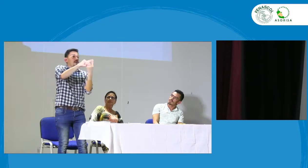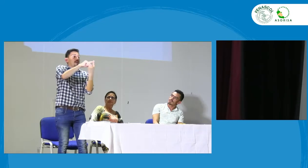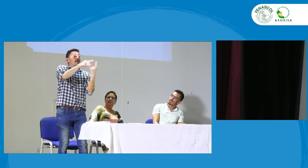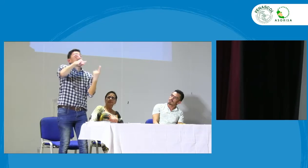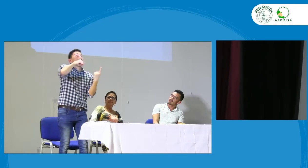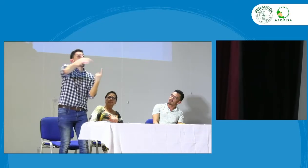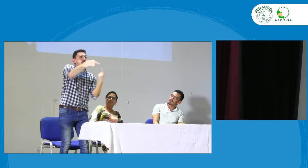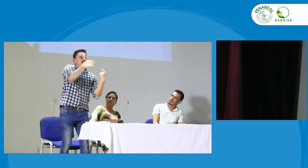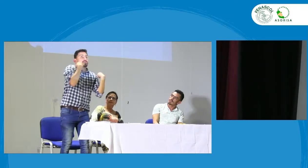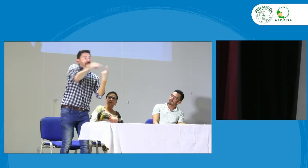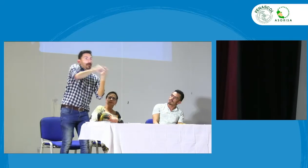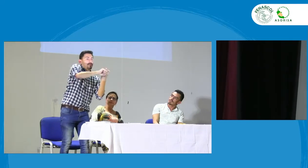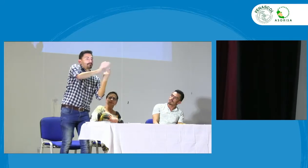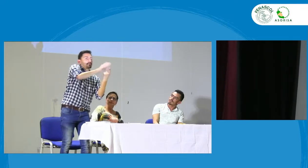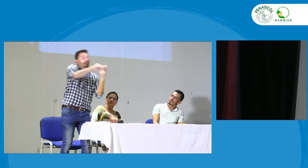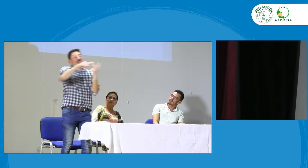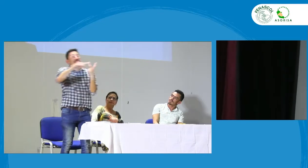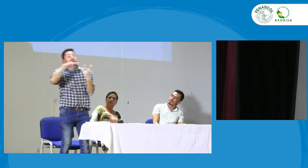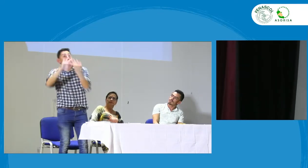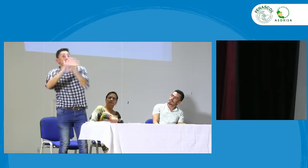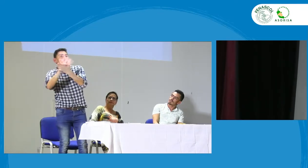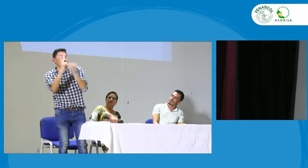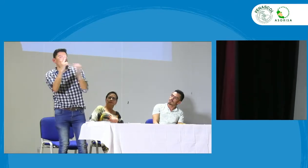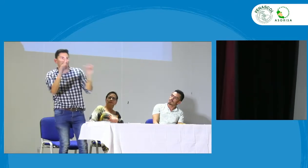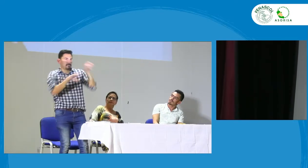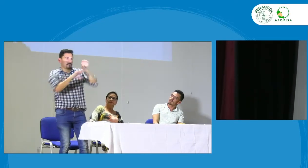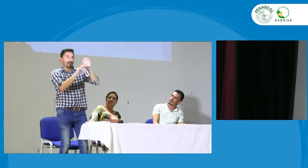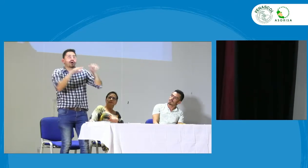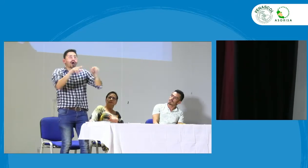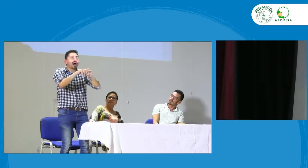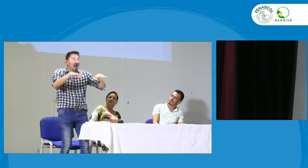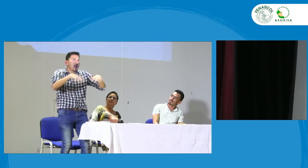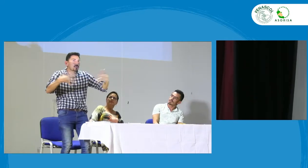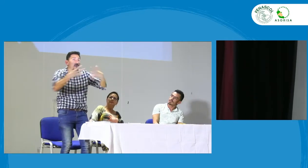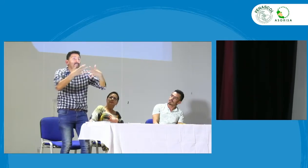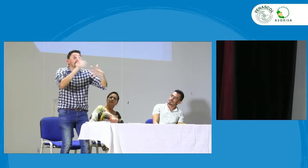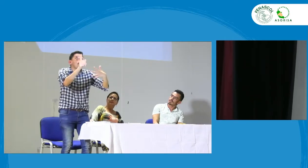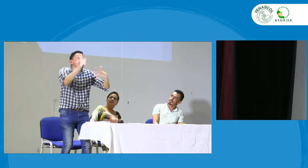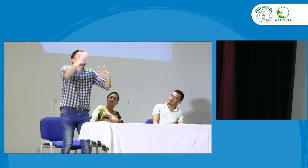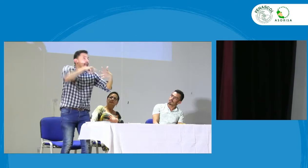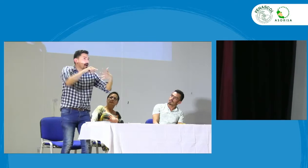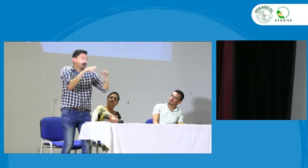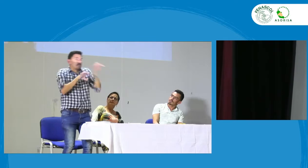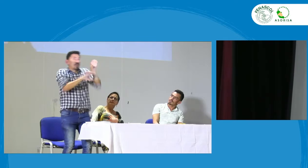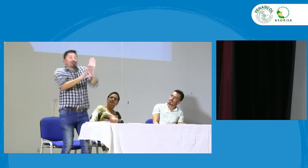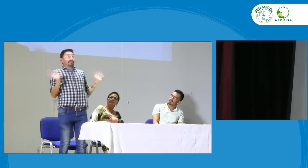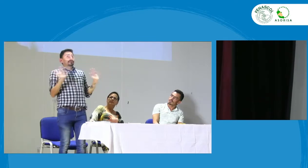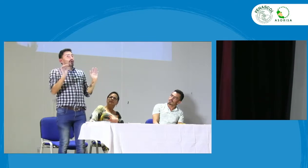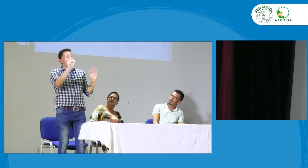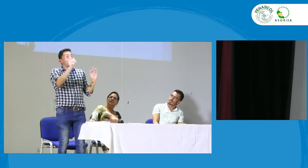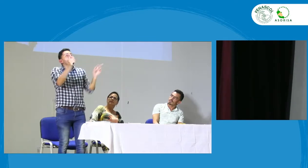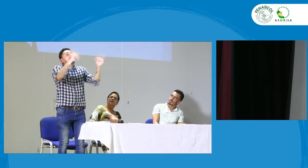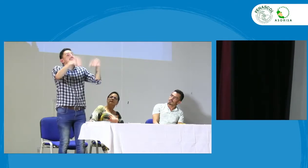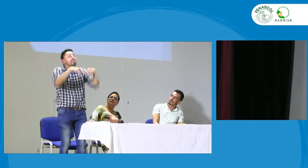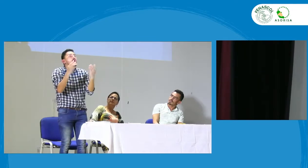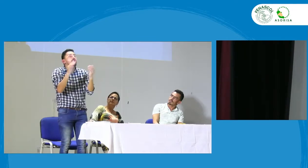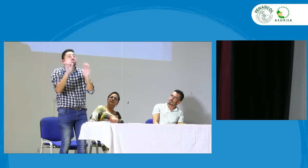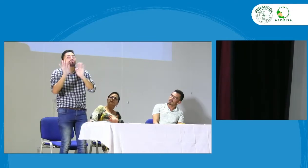encargado de esto obviamente bilingüismo pues refiere a lengua de señas también al español y